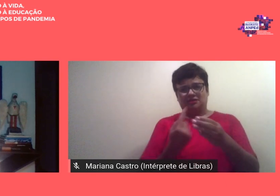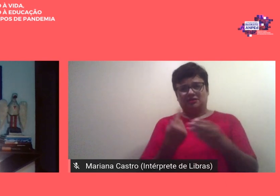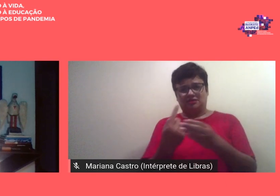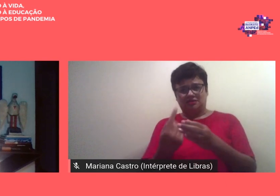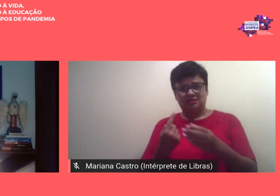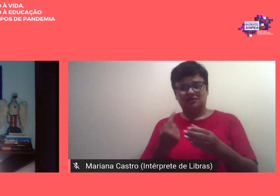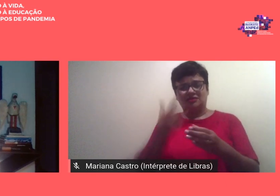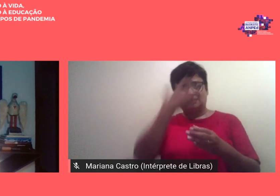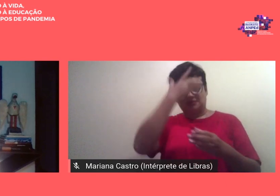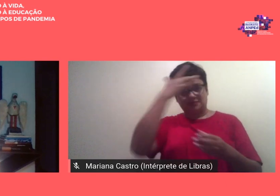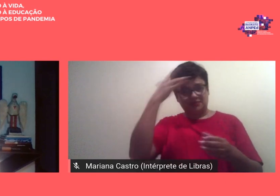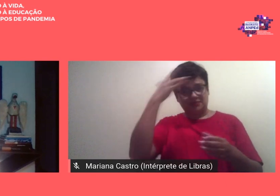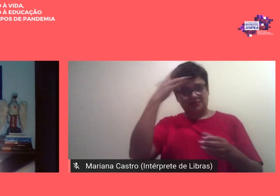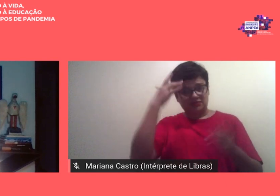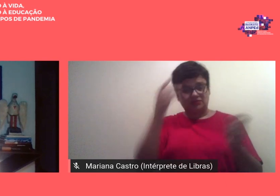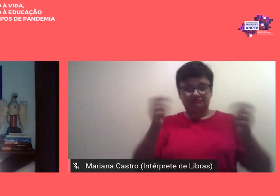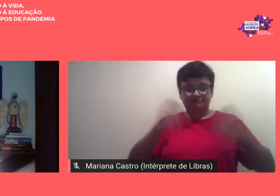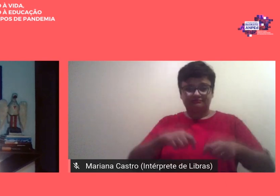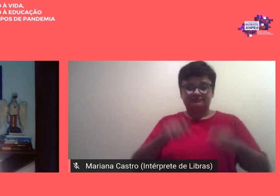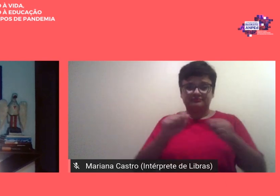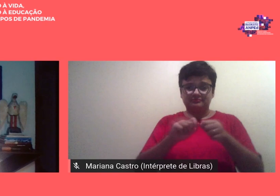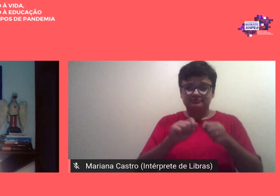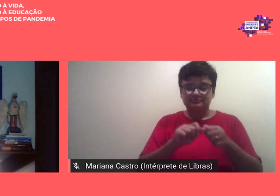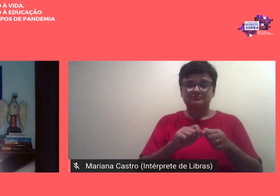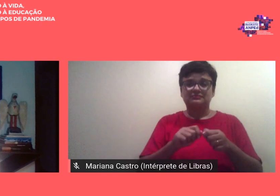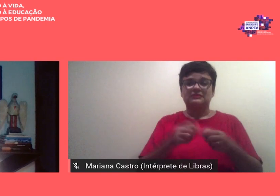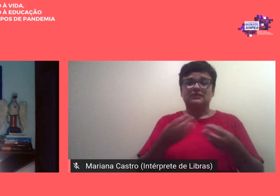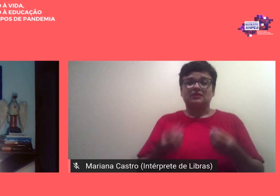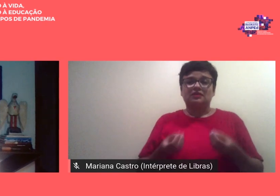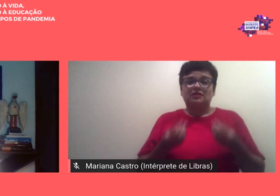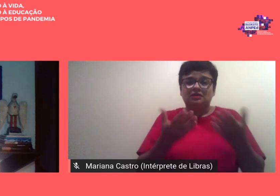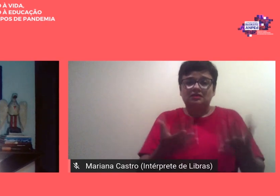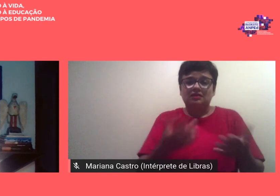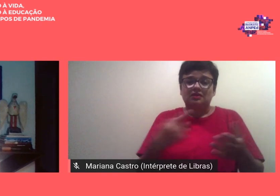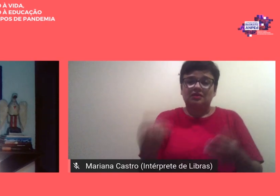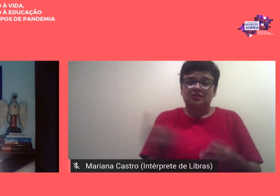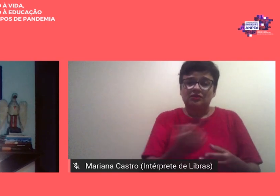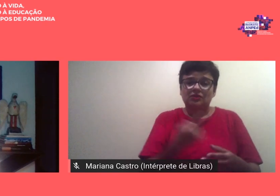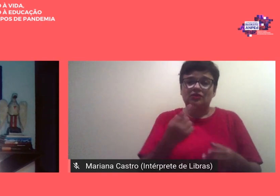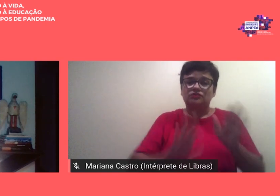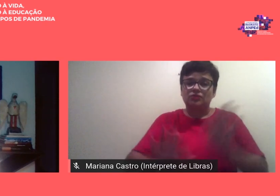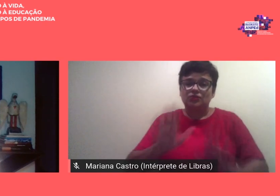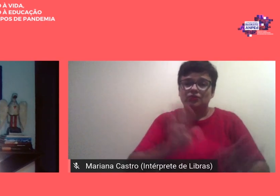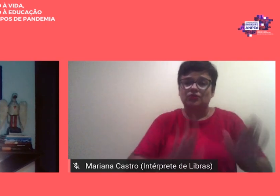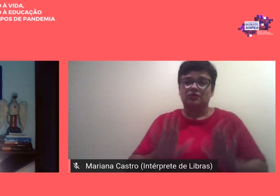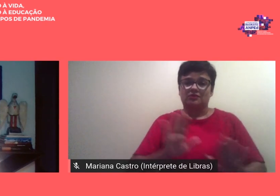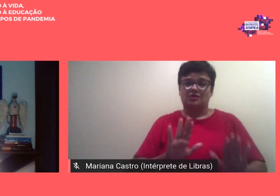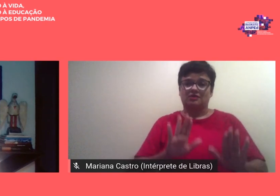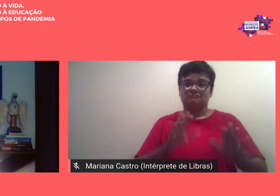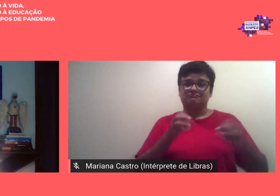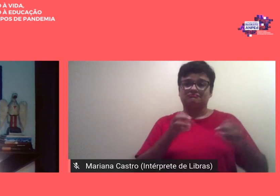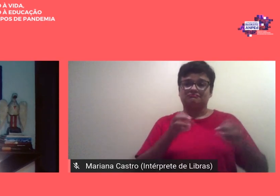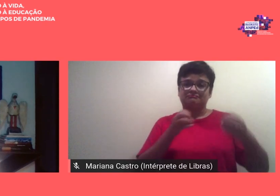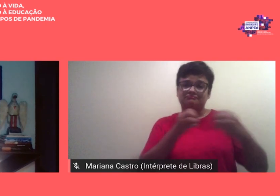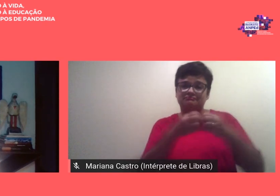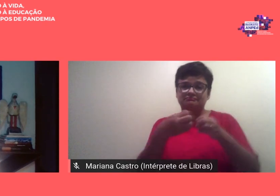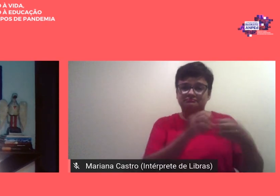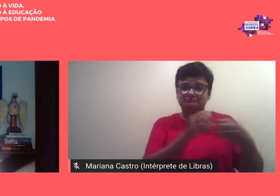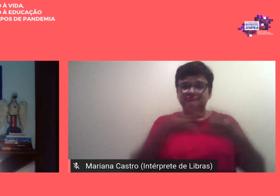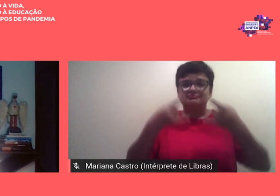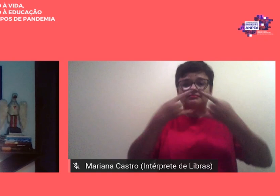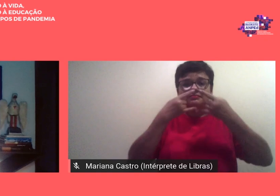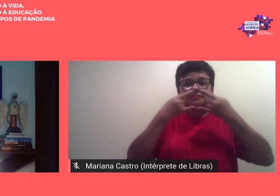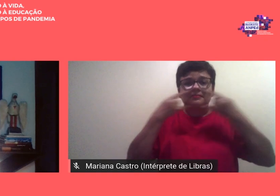puderam fazê-lo trouxe a exigência do aprendizado de cuidados na proximidade como uso de máscaras